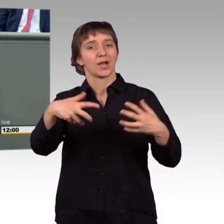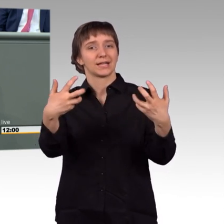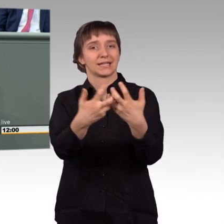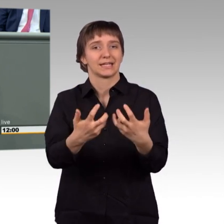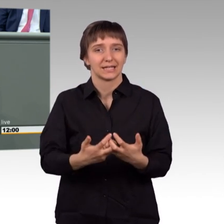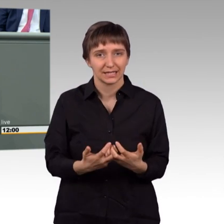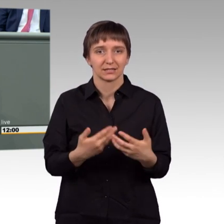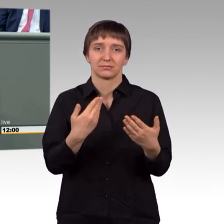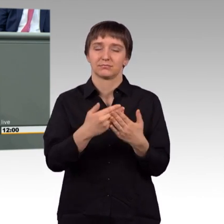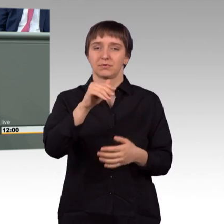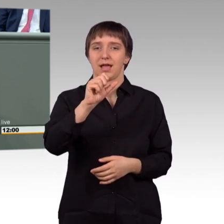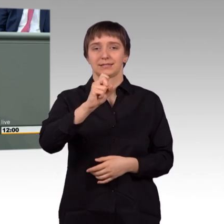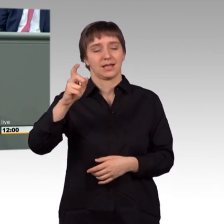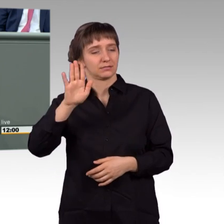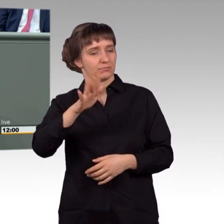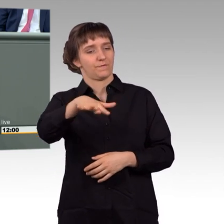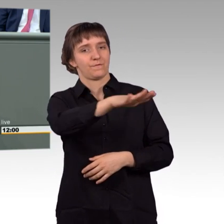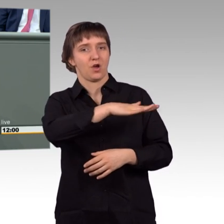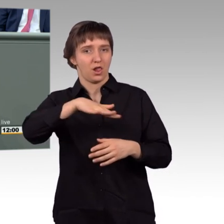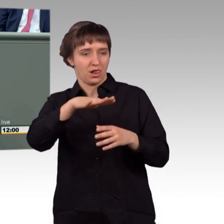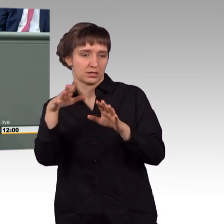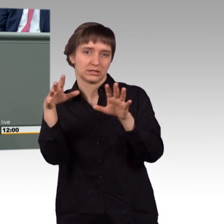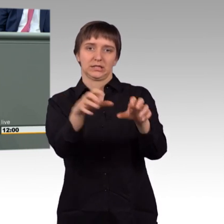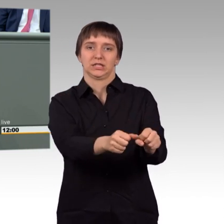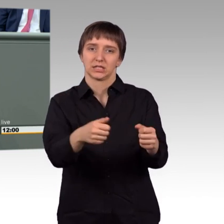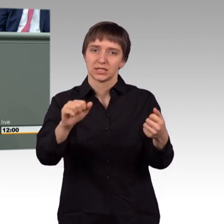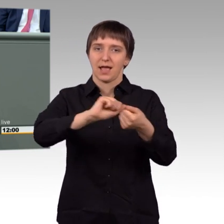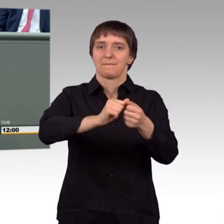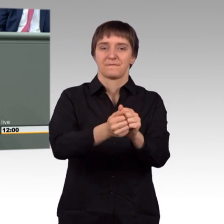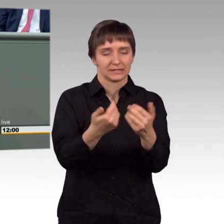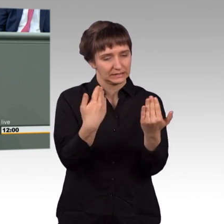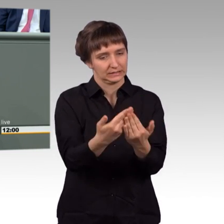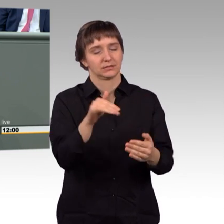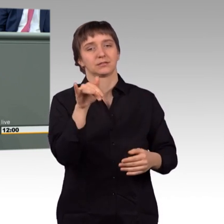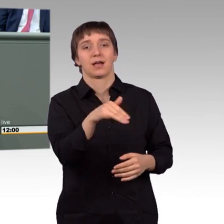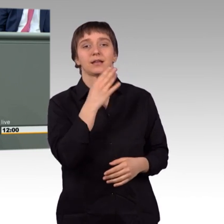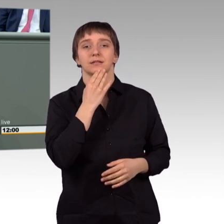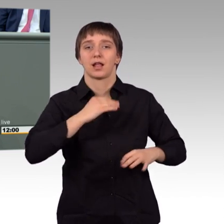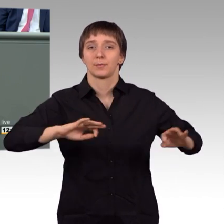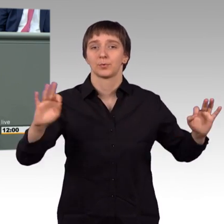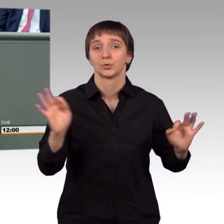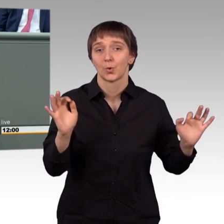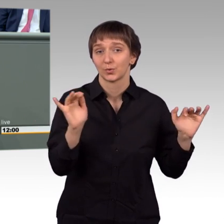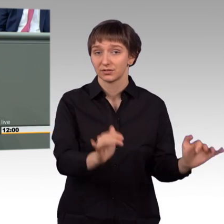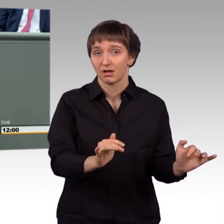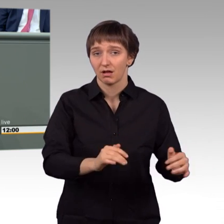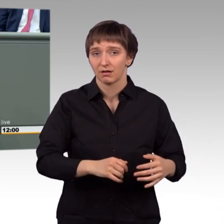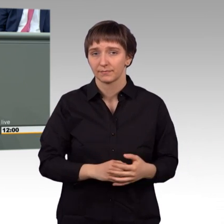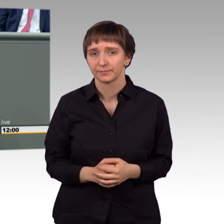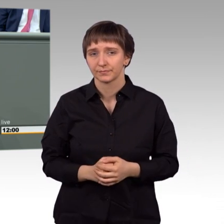gegen sein Volk in Syrien konkret bedroht. Bereits seit langer Zeit nimmt der